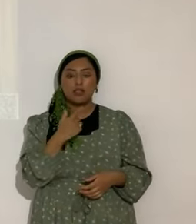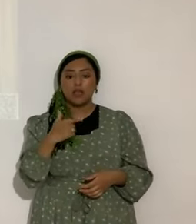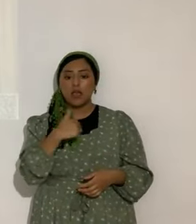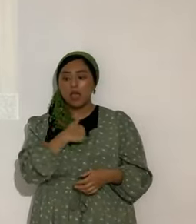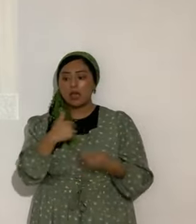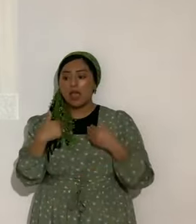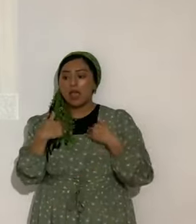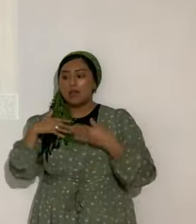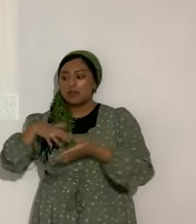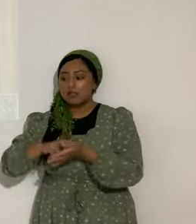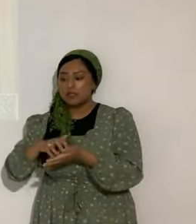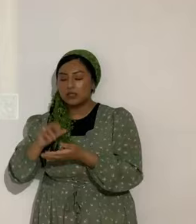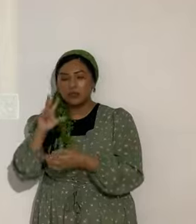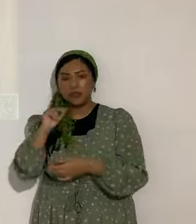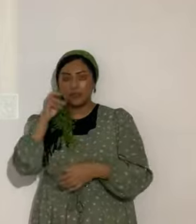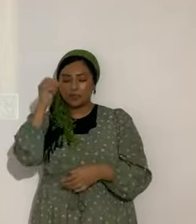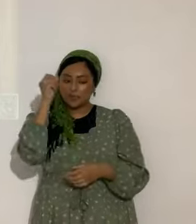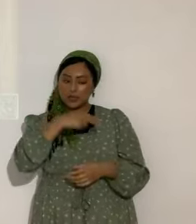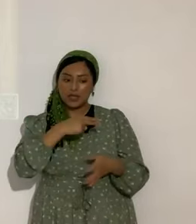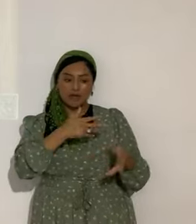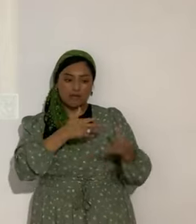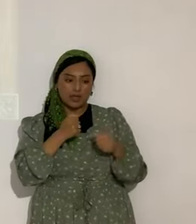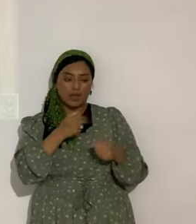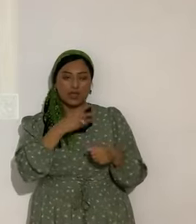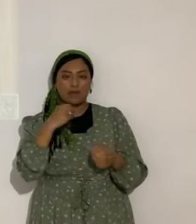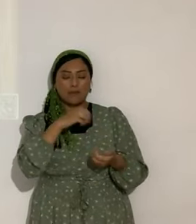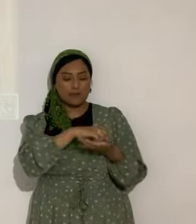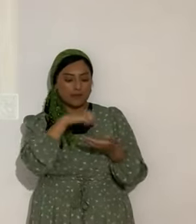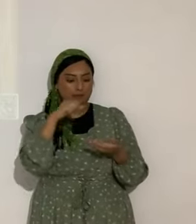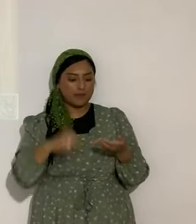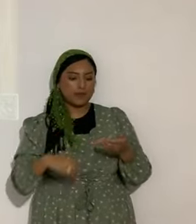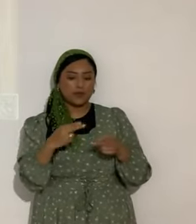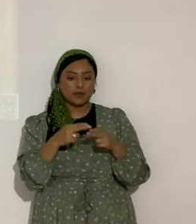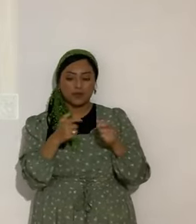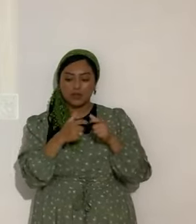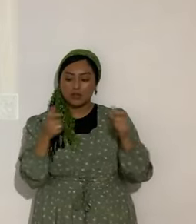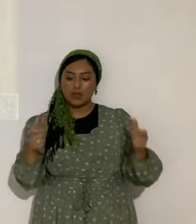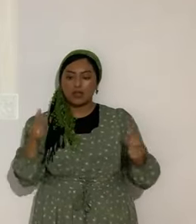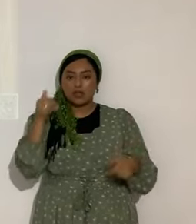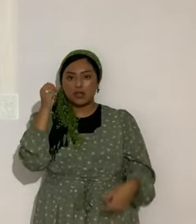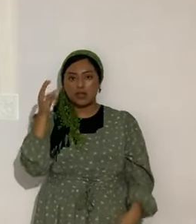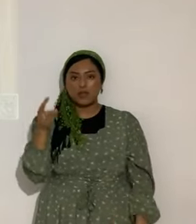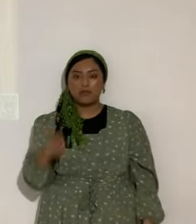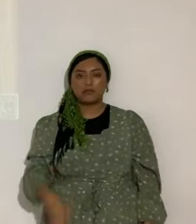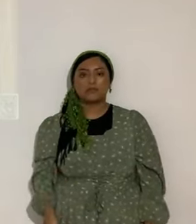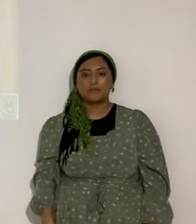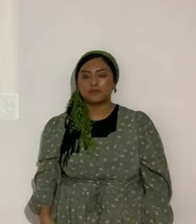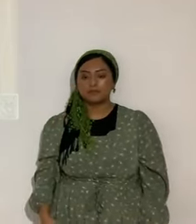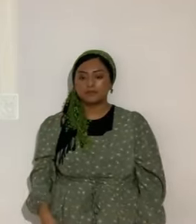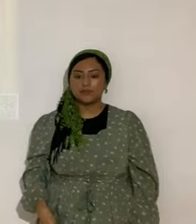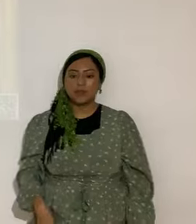esta debilidad. No, superala rápido y quítala. En el nombre de Yahshua Mashiach. Y entonces cualquier problema